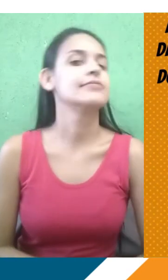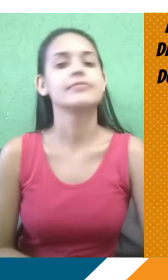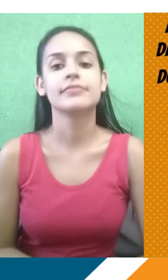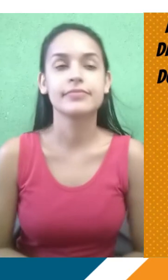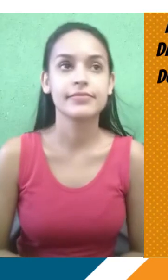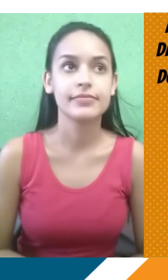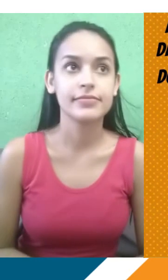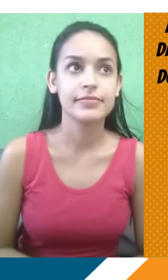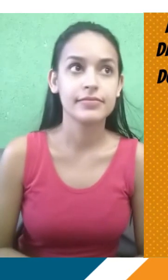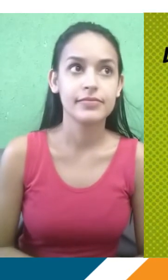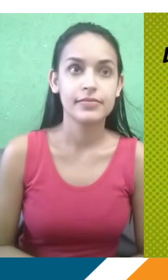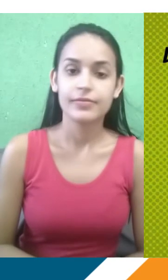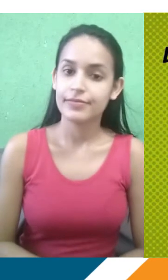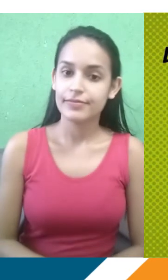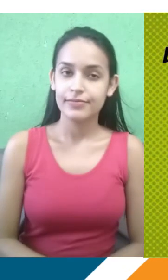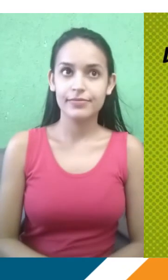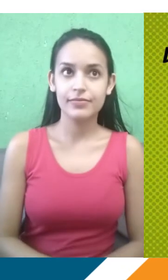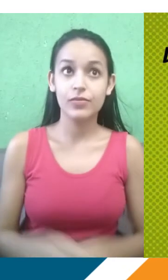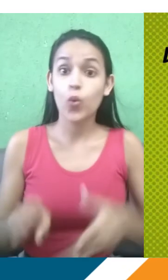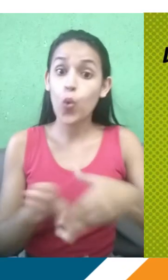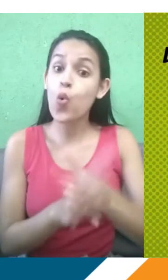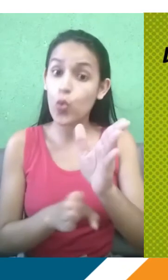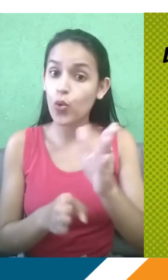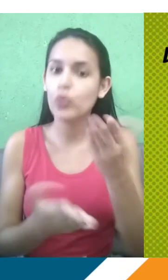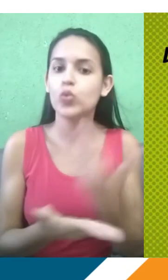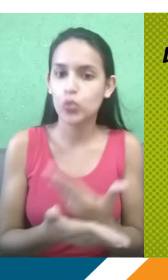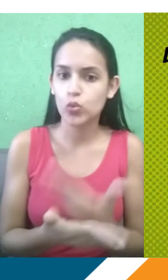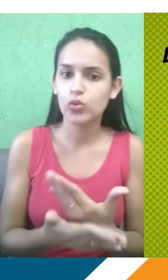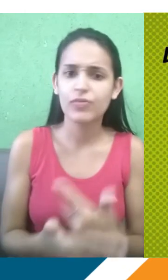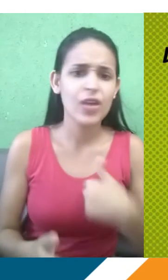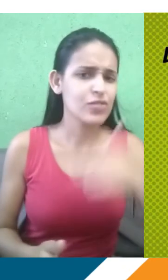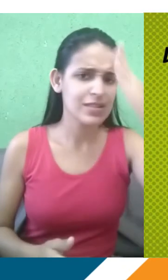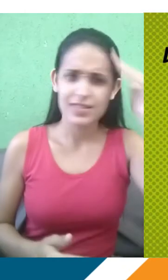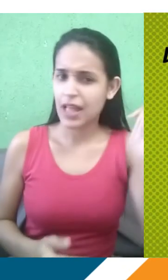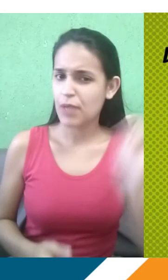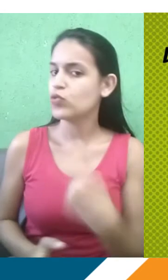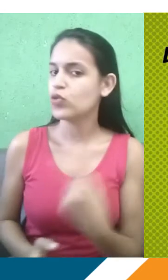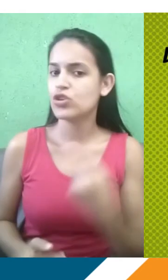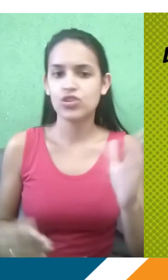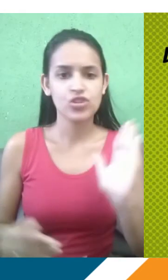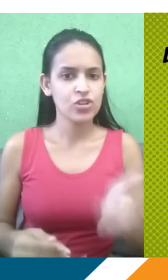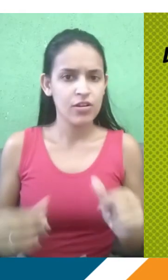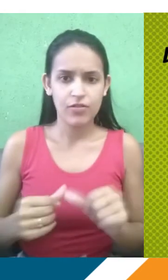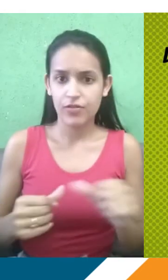Pedro II através do Sisu. Dicas de estudo, gente. Eu sei que a gente tem um vídeo aqui só para dicas de estudo, tanto de línguas